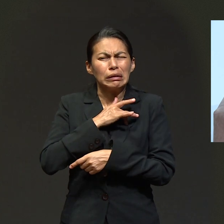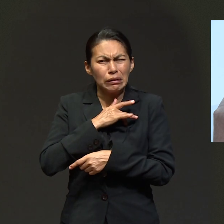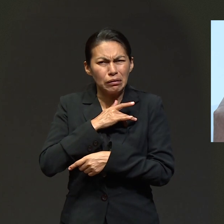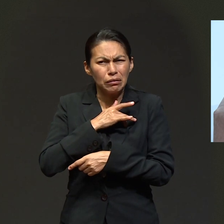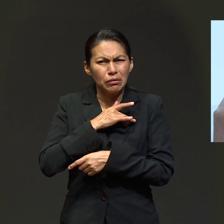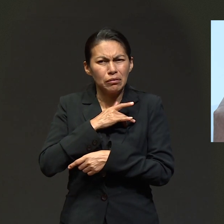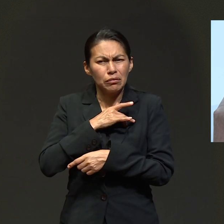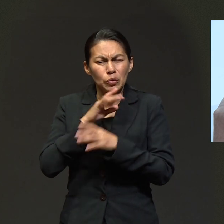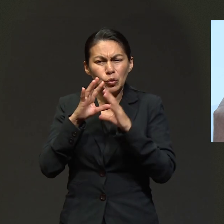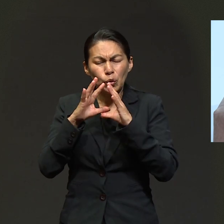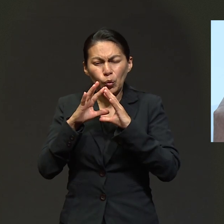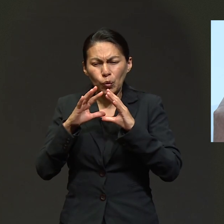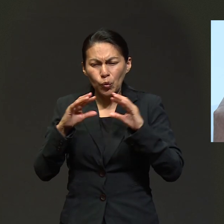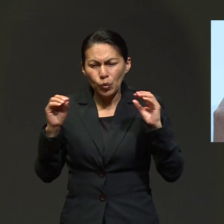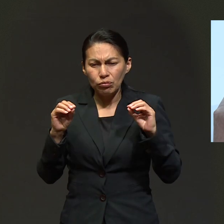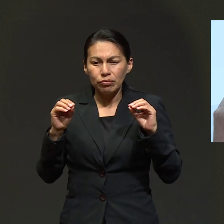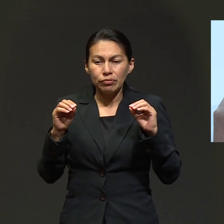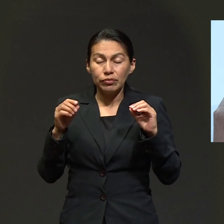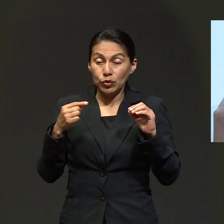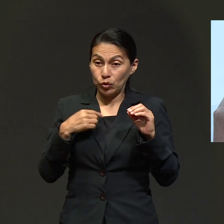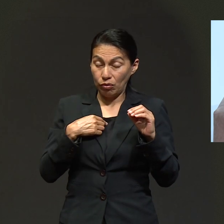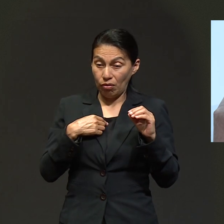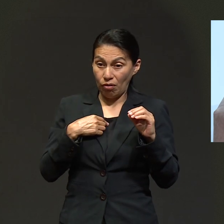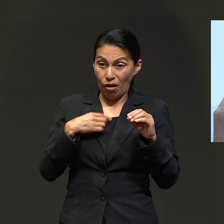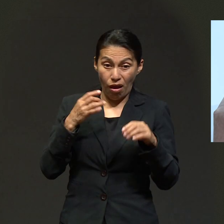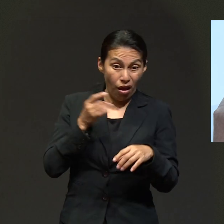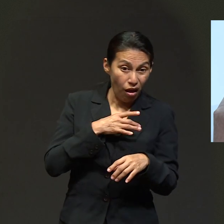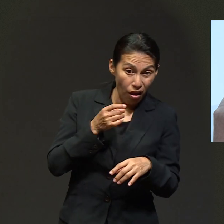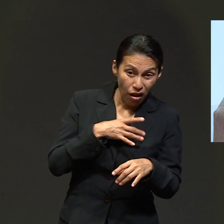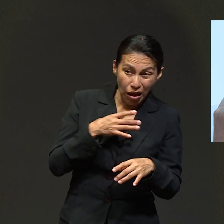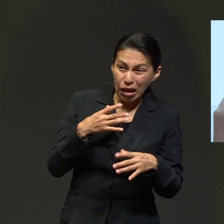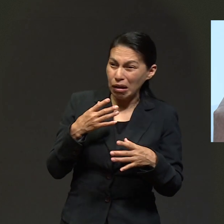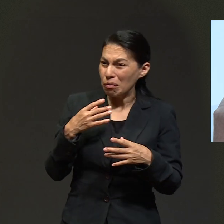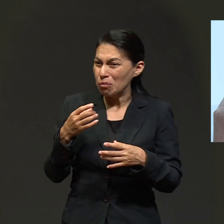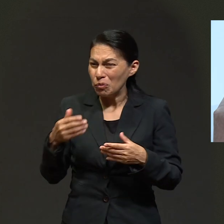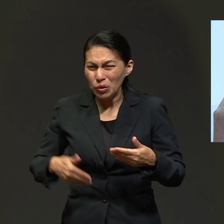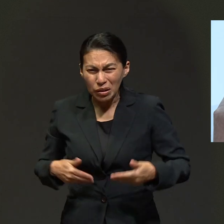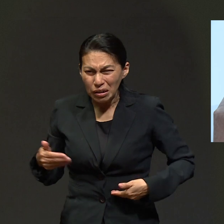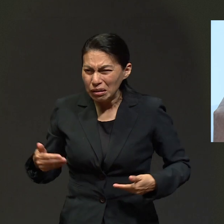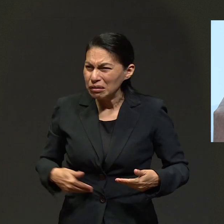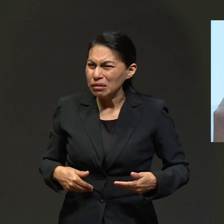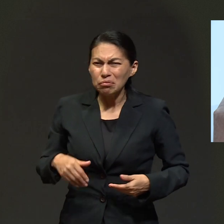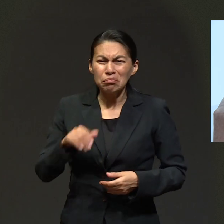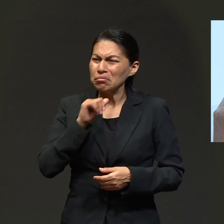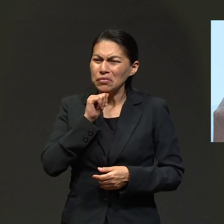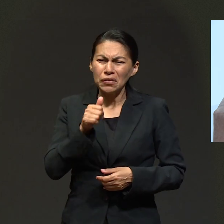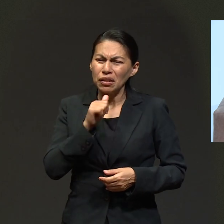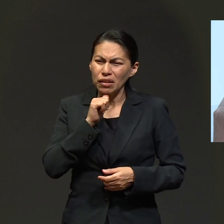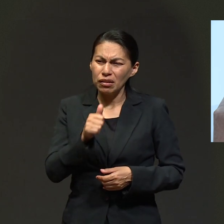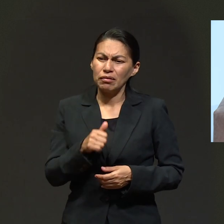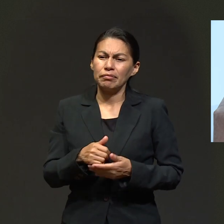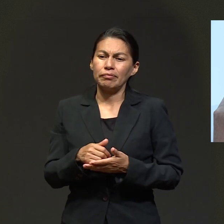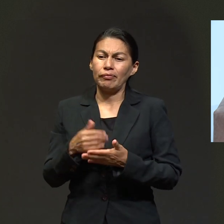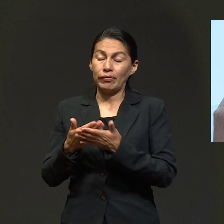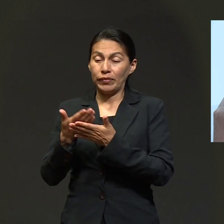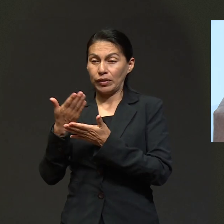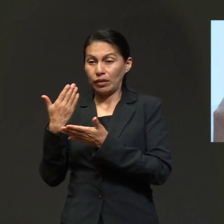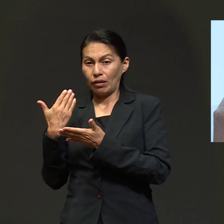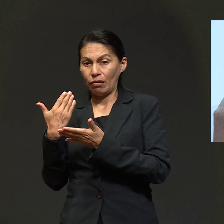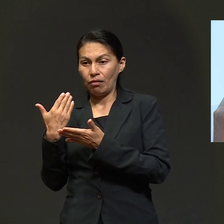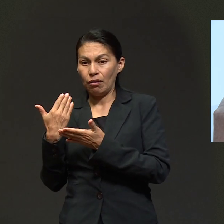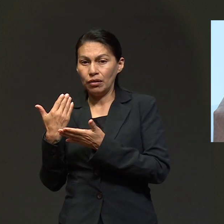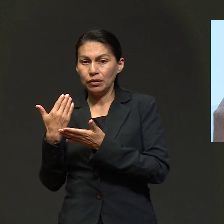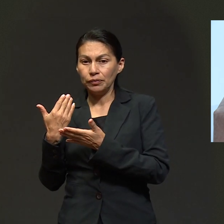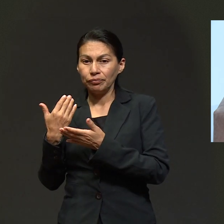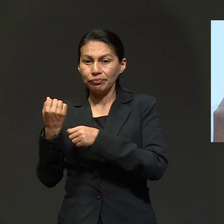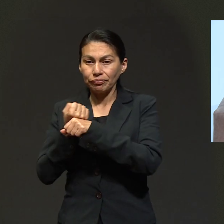sinceramente, yo me siento sana. O yo no tengo ningún síntoma allá de esto. A mí me